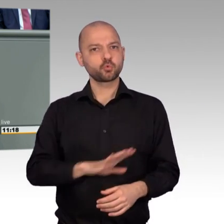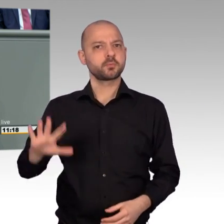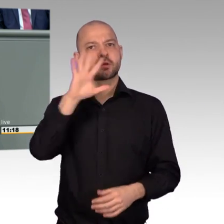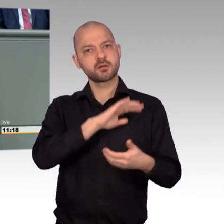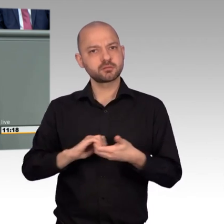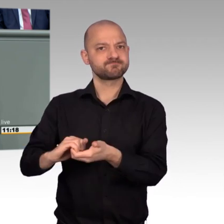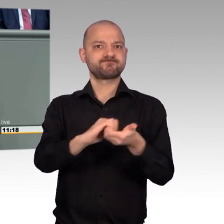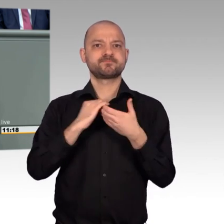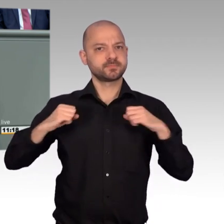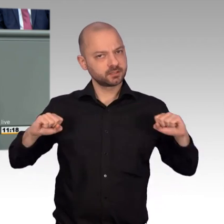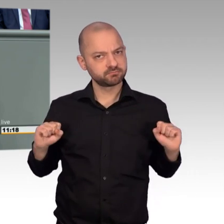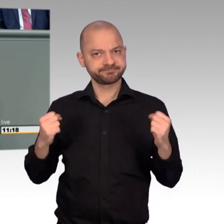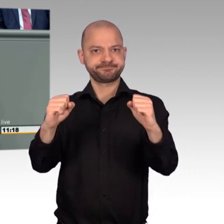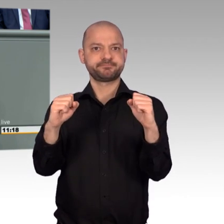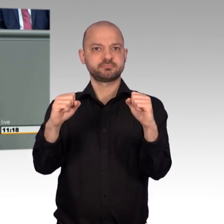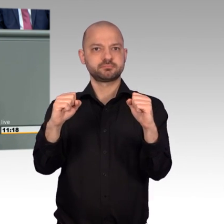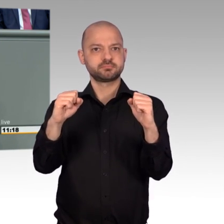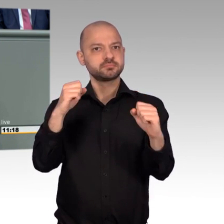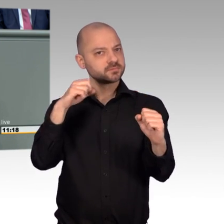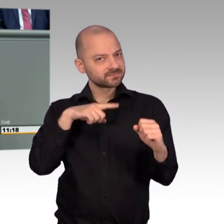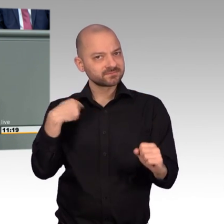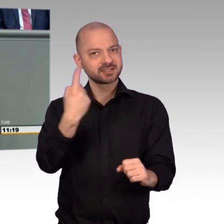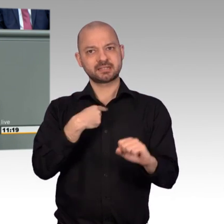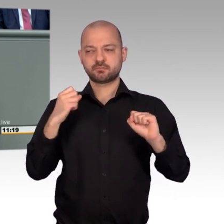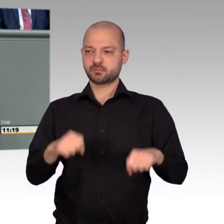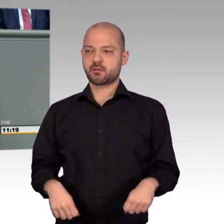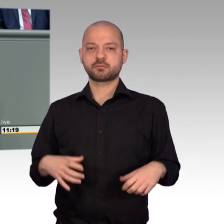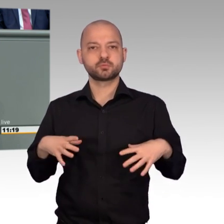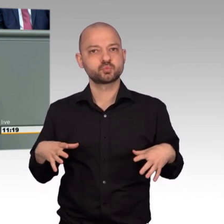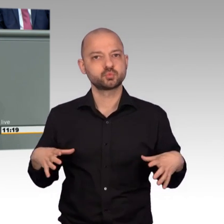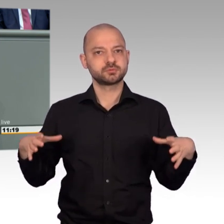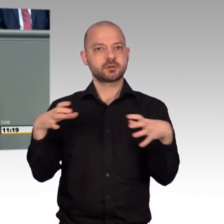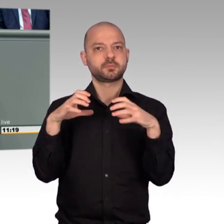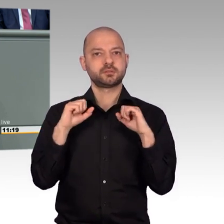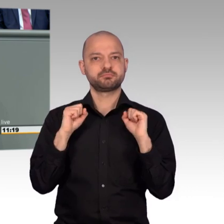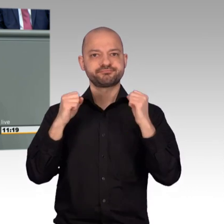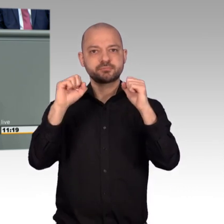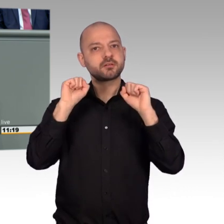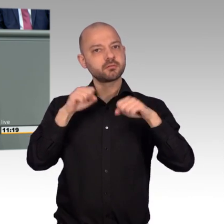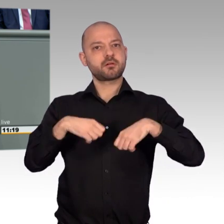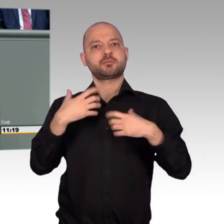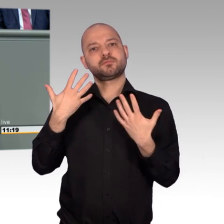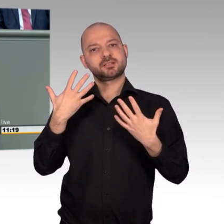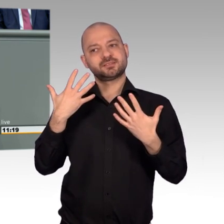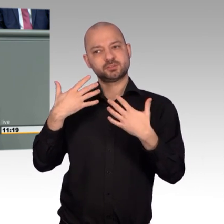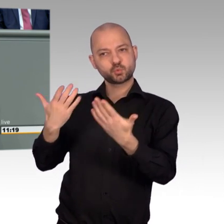lasst uns im Europäischen Verbund agieren, dann können wir uns in dieser Region engagieren und dann können wir dafür